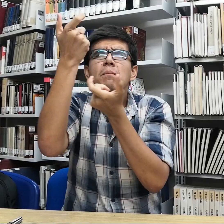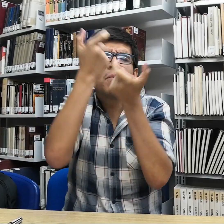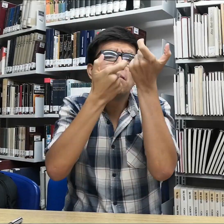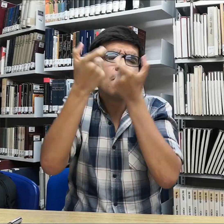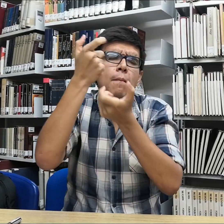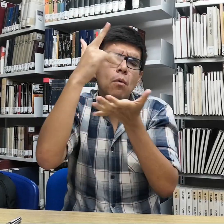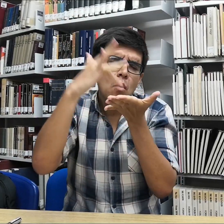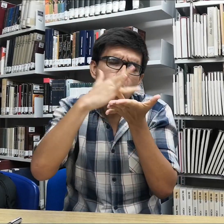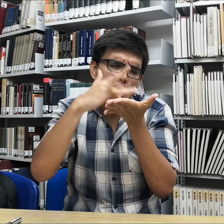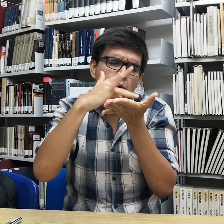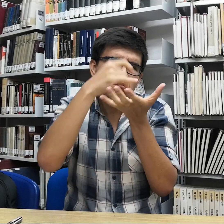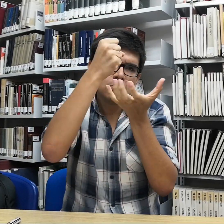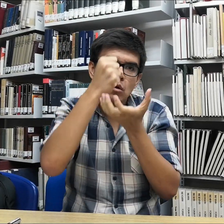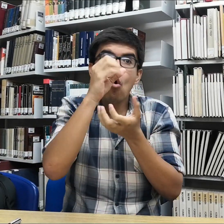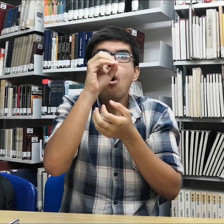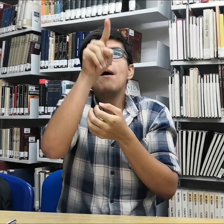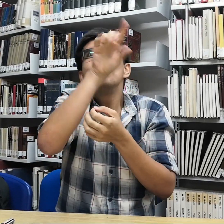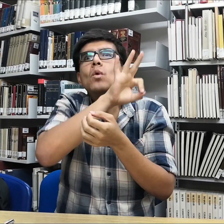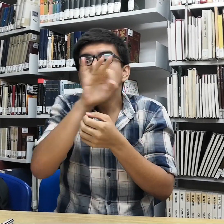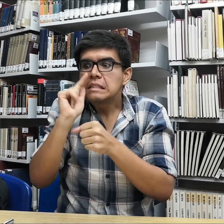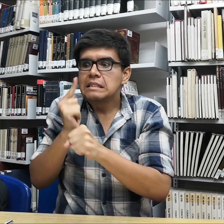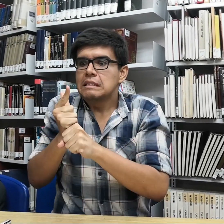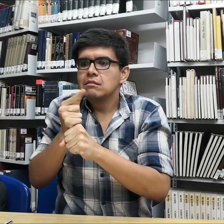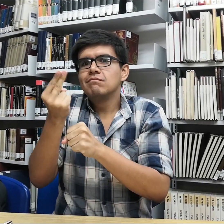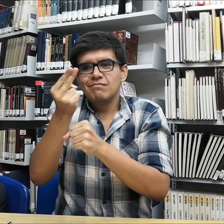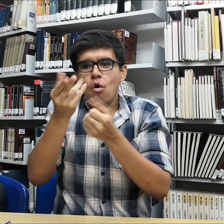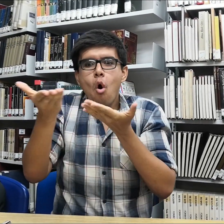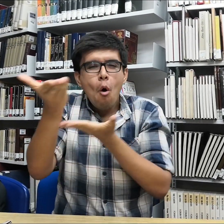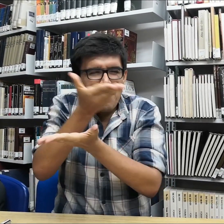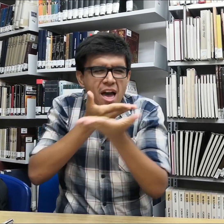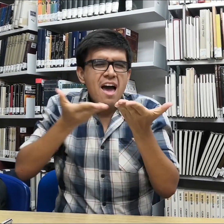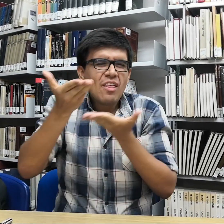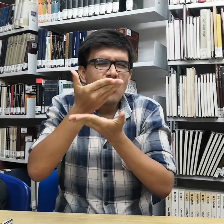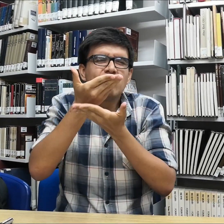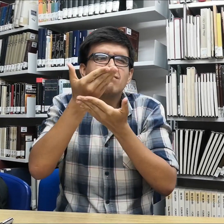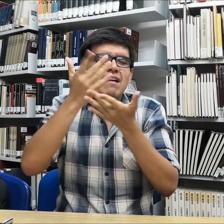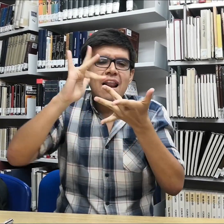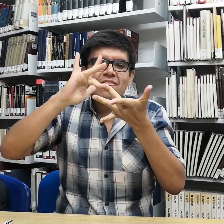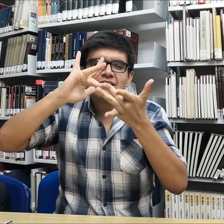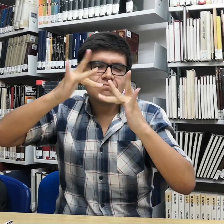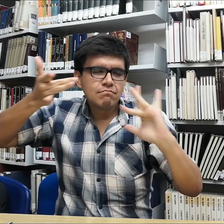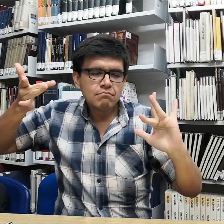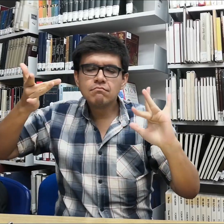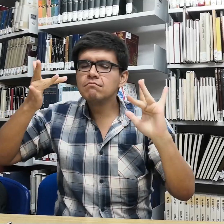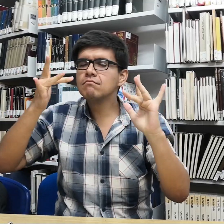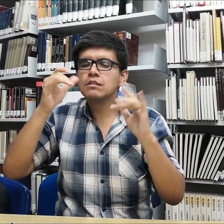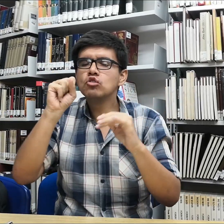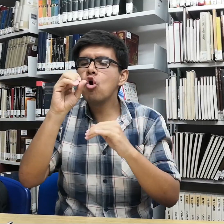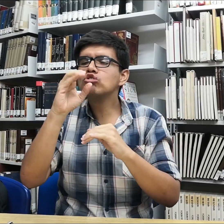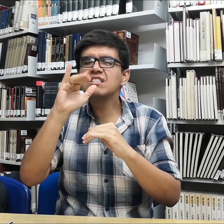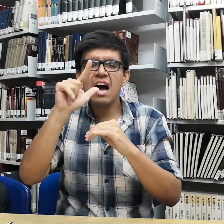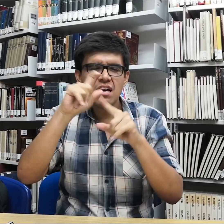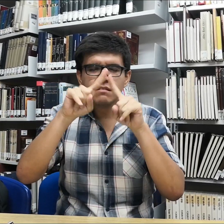asociaciones para que puedan apoyar. Es importante sensibilizarnos, compartir en redes sociales,